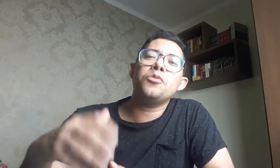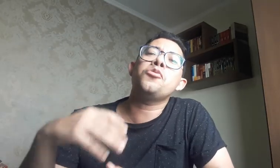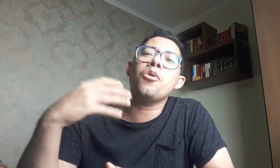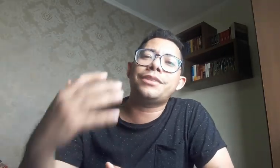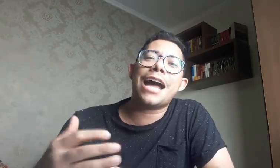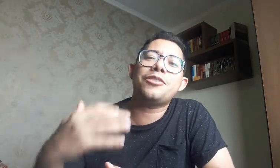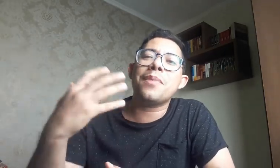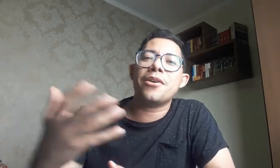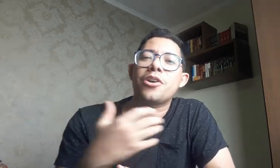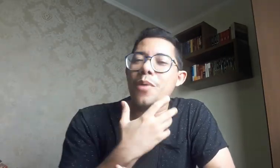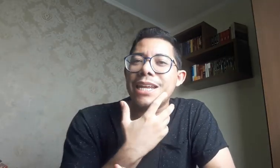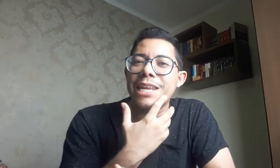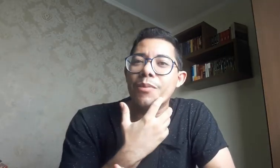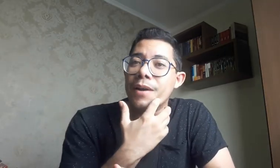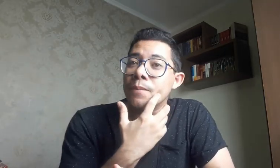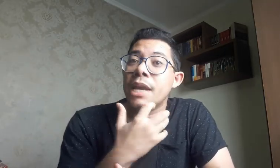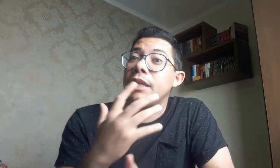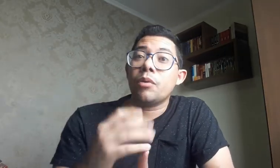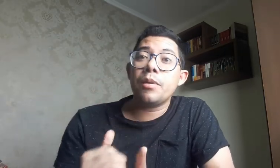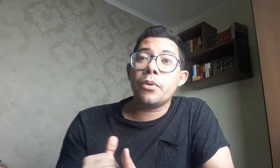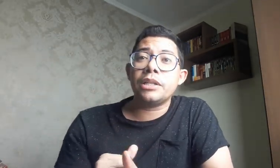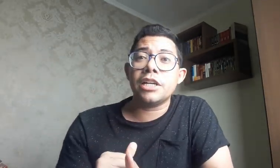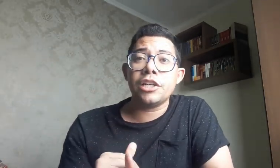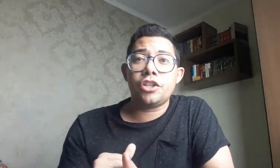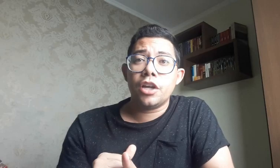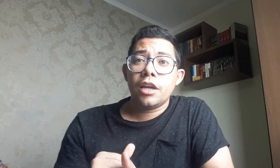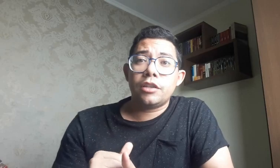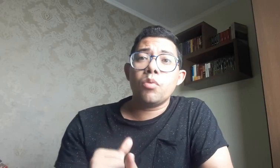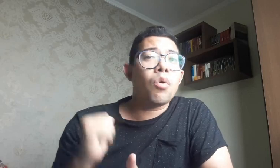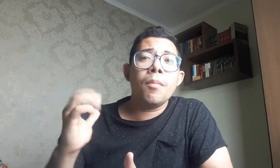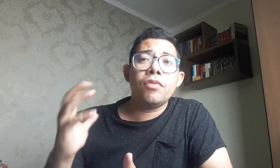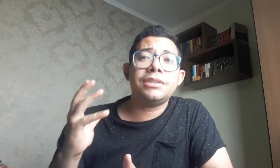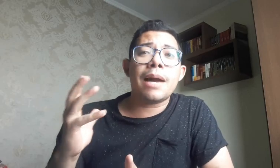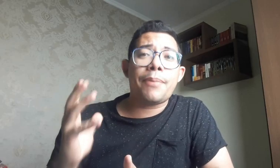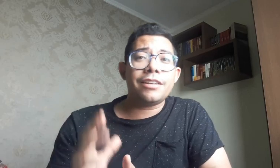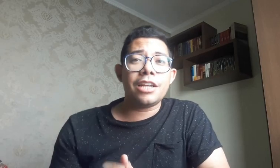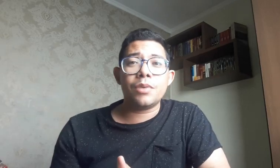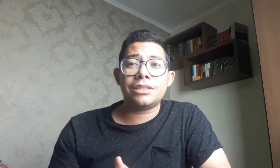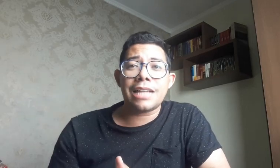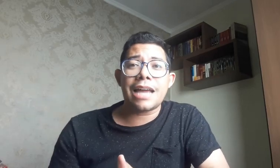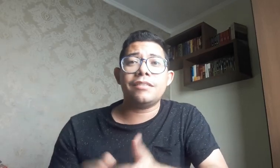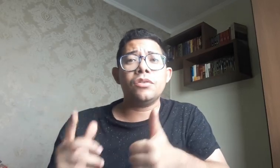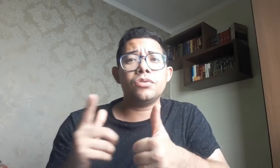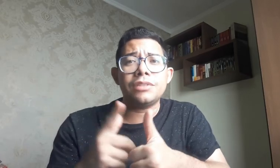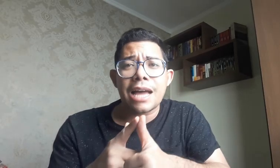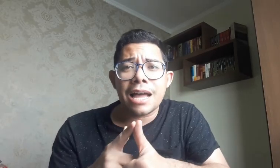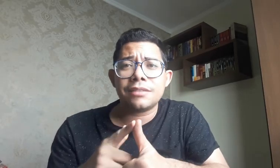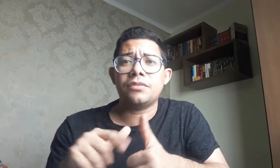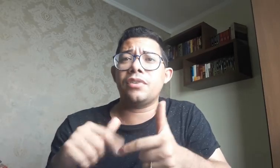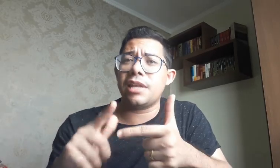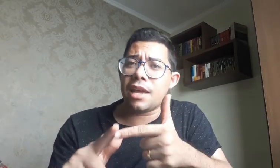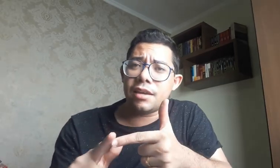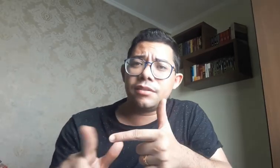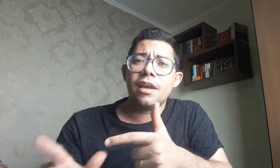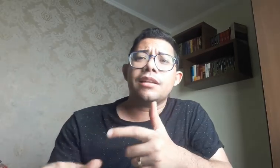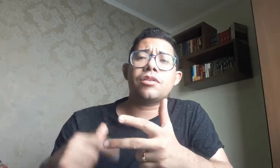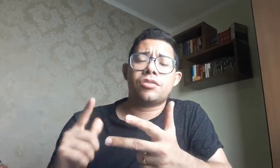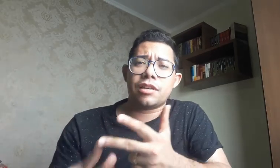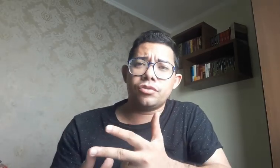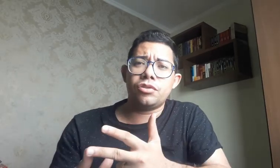um contato maior com a língua. Então, é importante. Então, como você aprende língua de sinais? Indo nos CAS, FENEIS, na associação de